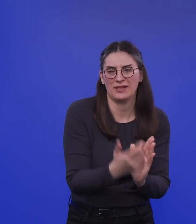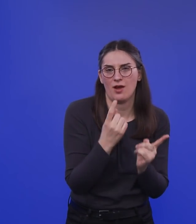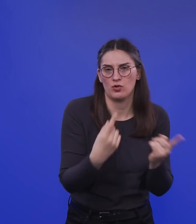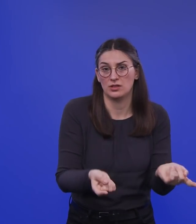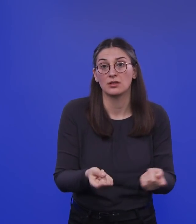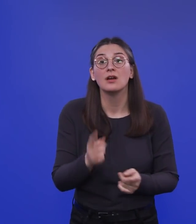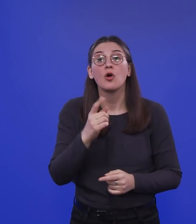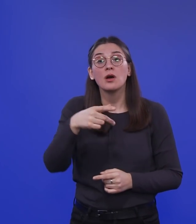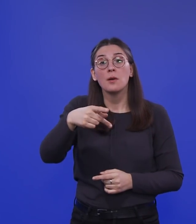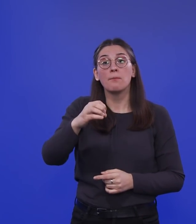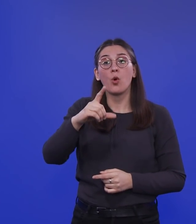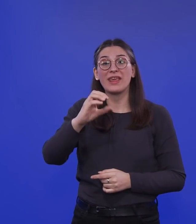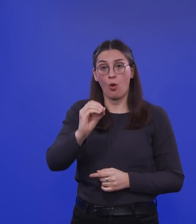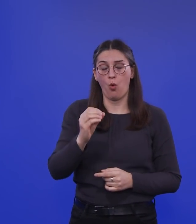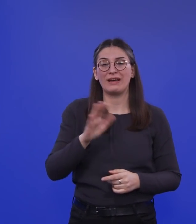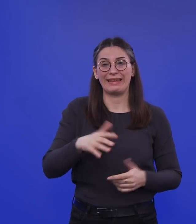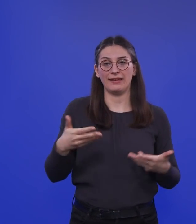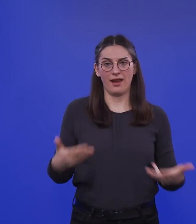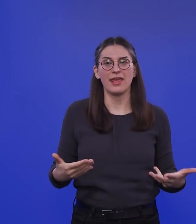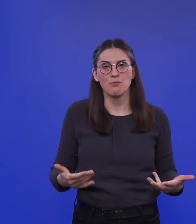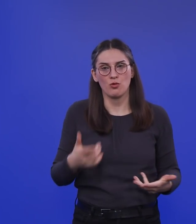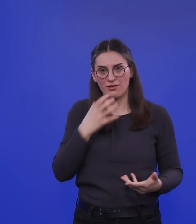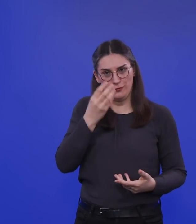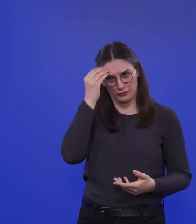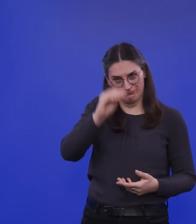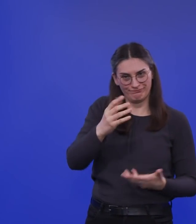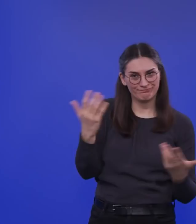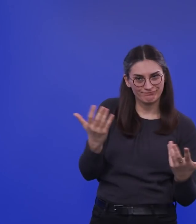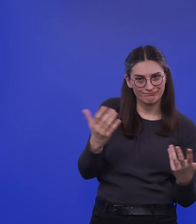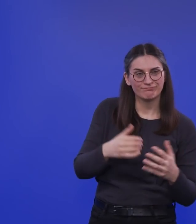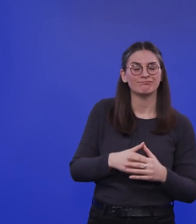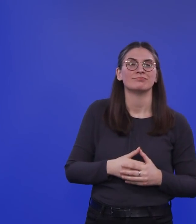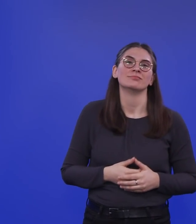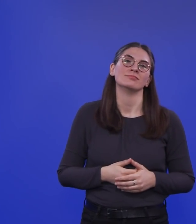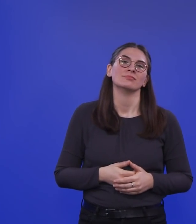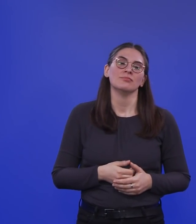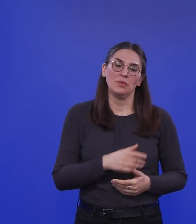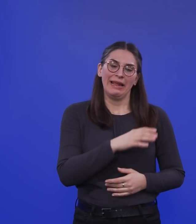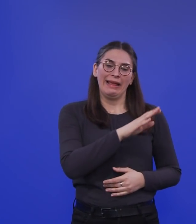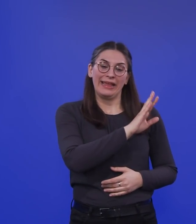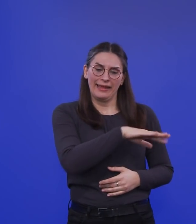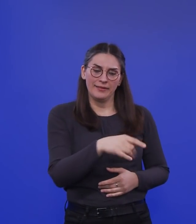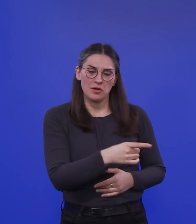übrigens, nur um es der Vollständigkeit halber zu sagen, ist es dann aber auch so, dass die Kinder, die, sagen wir mal, im Darm